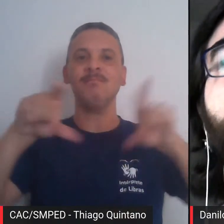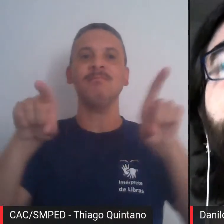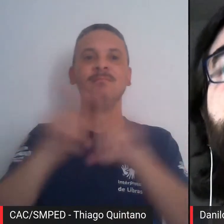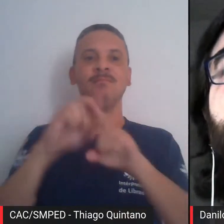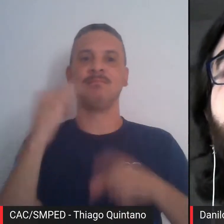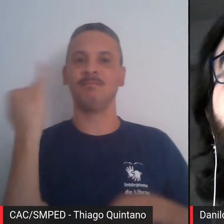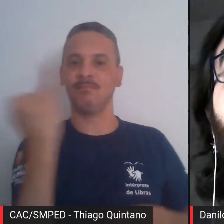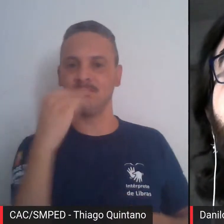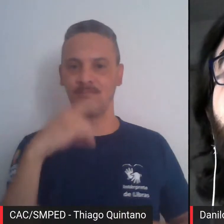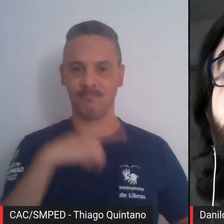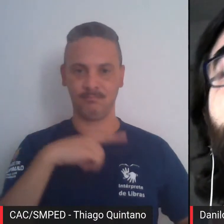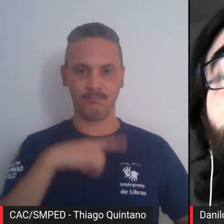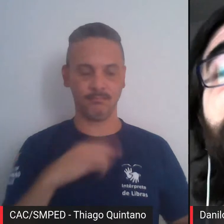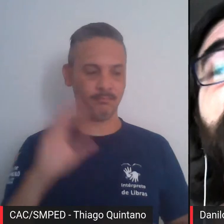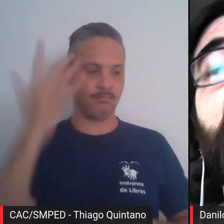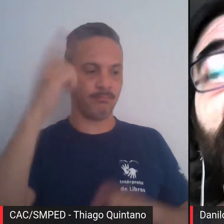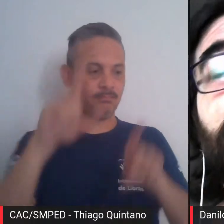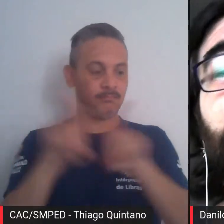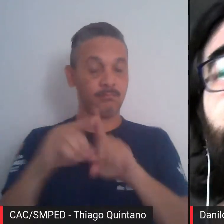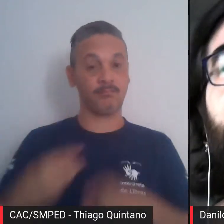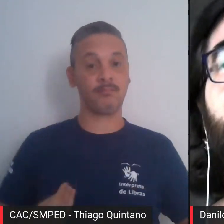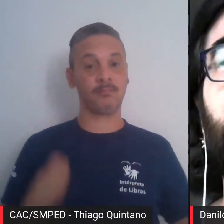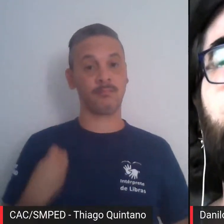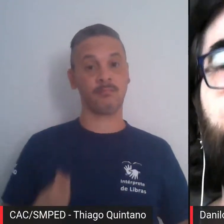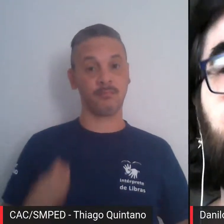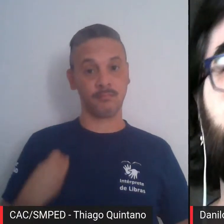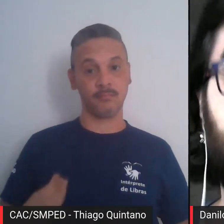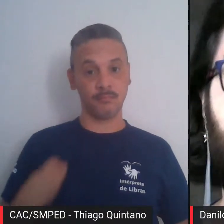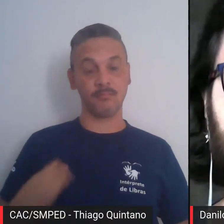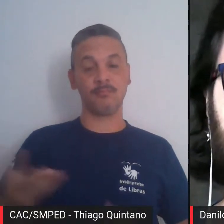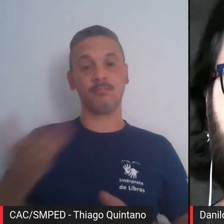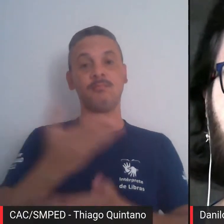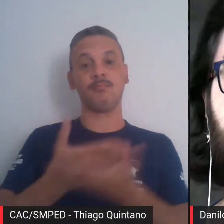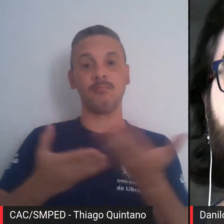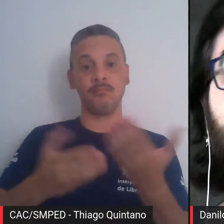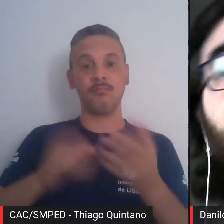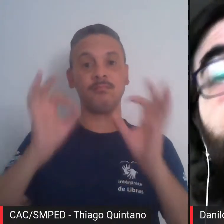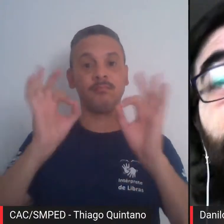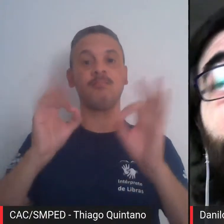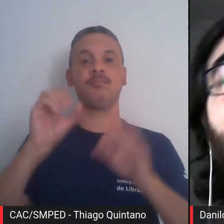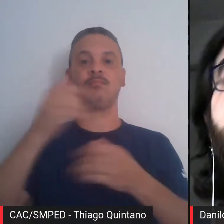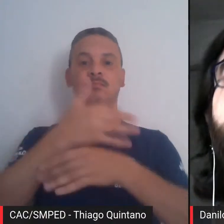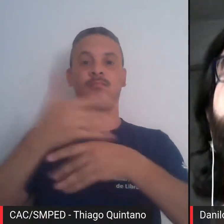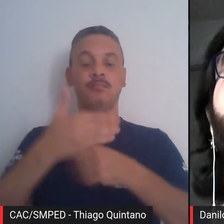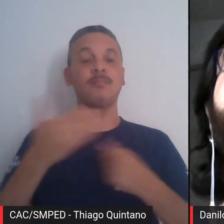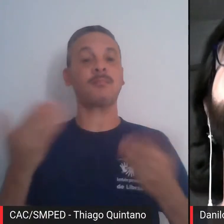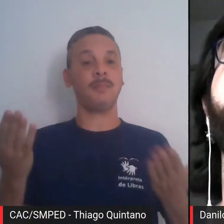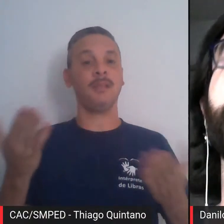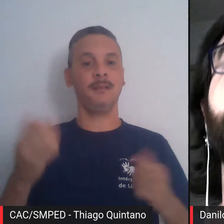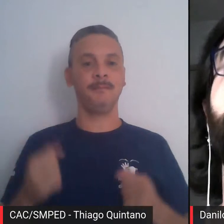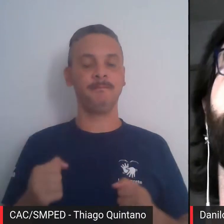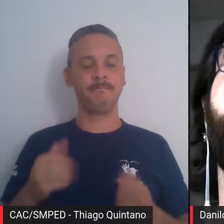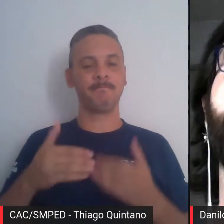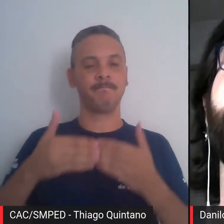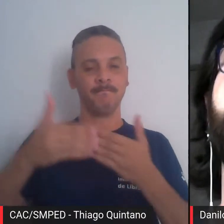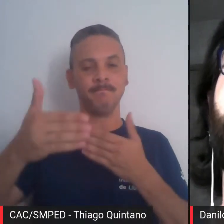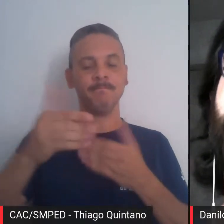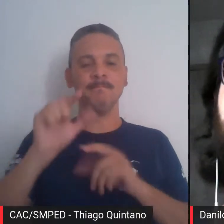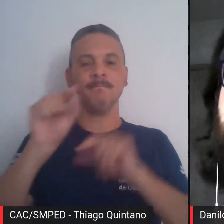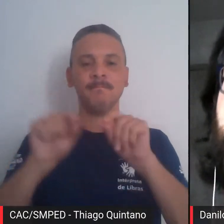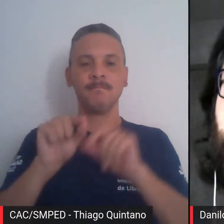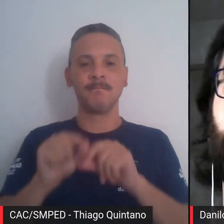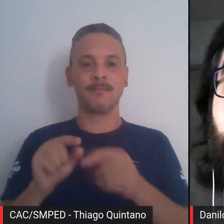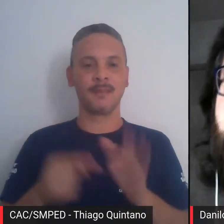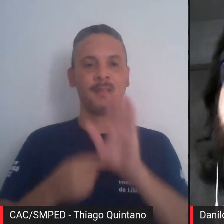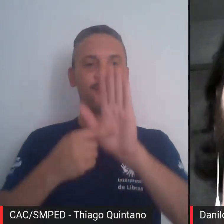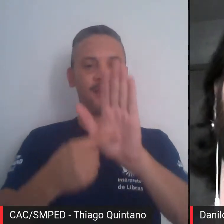situações, a vivenciar, enfim, mais plenamente o que é a cidade. Então, sem mais delongas, eu vou fazer uma